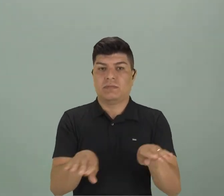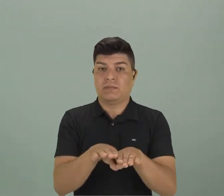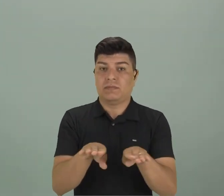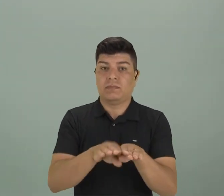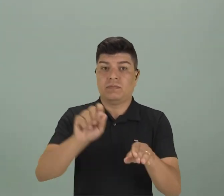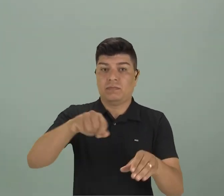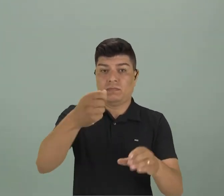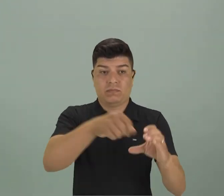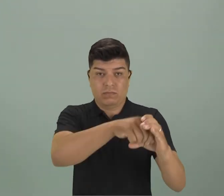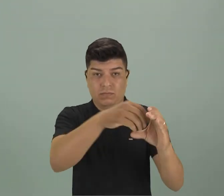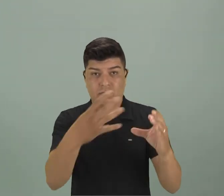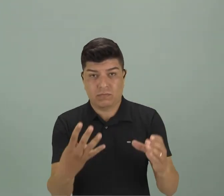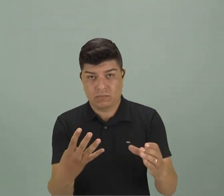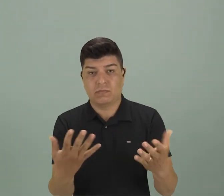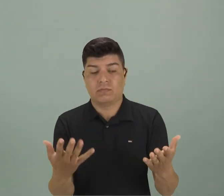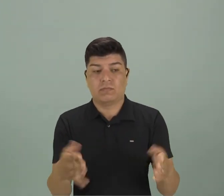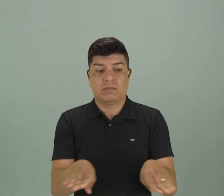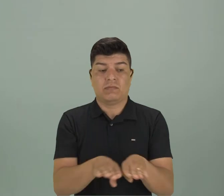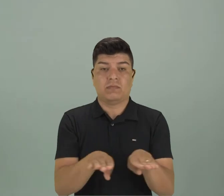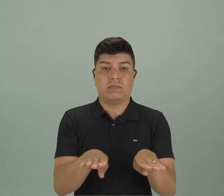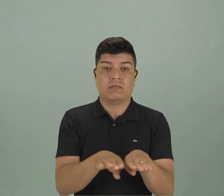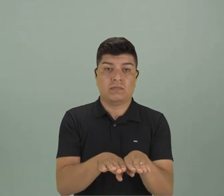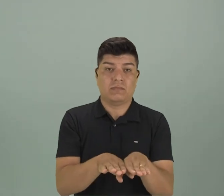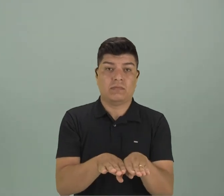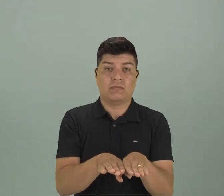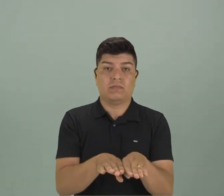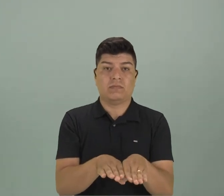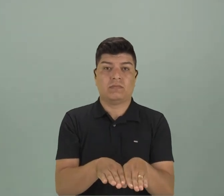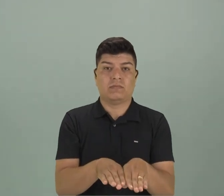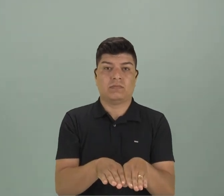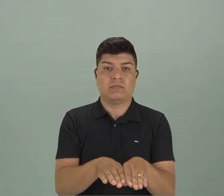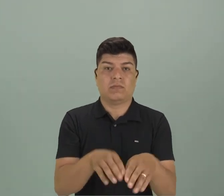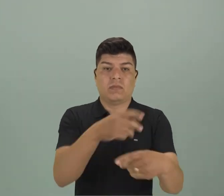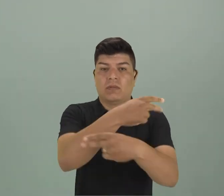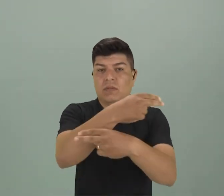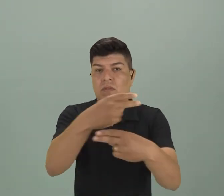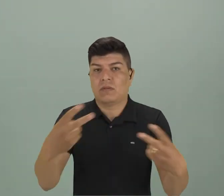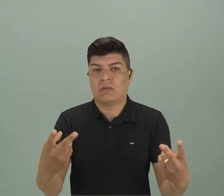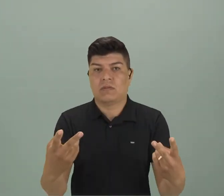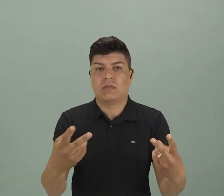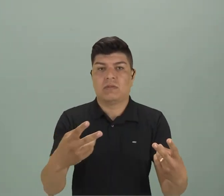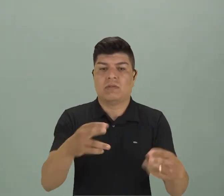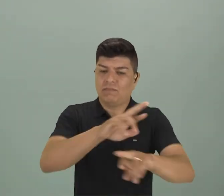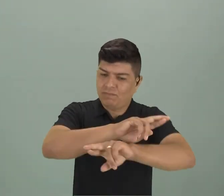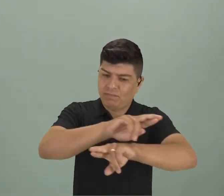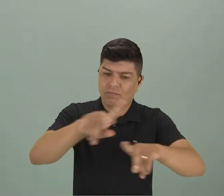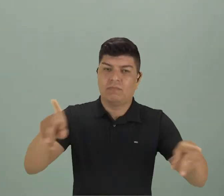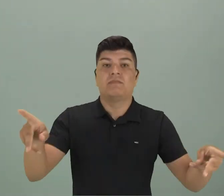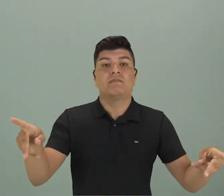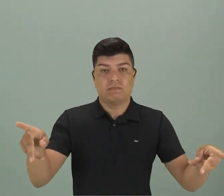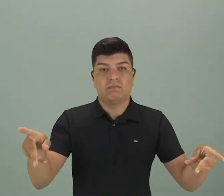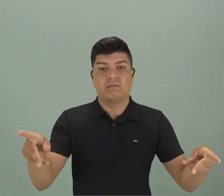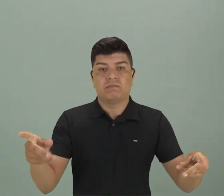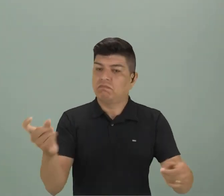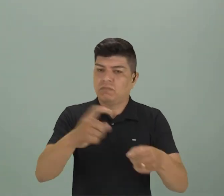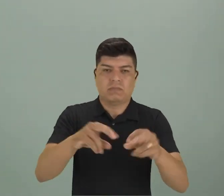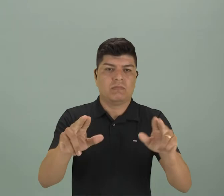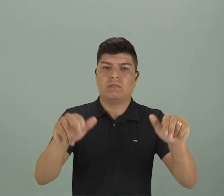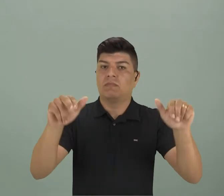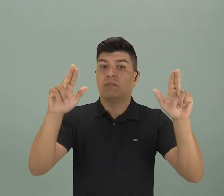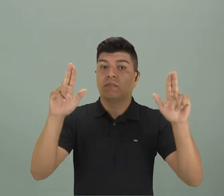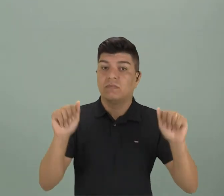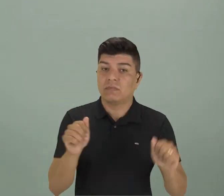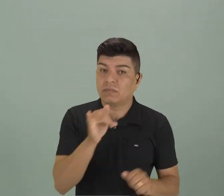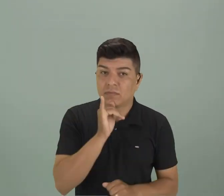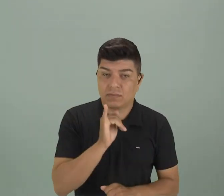otra característica. Está constituido por cosas polos contrarias y reconciliables. Como,